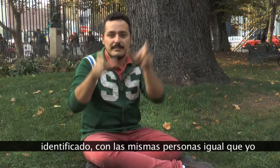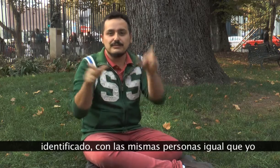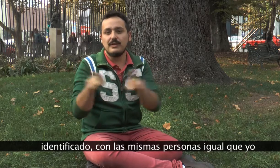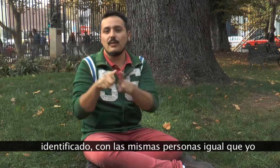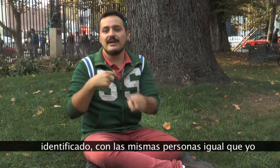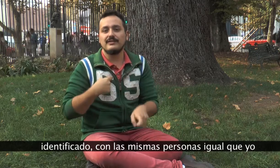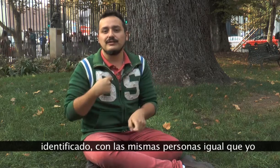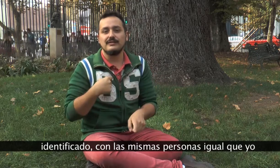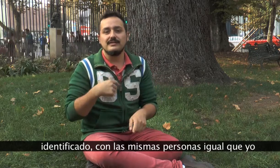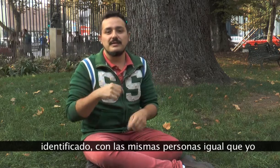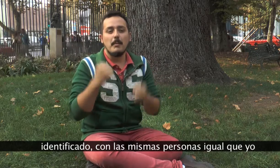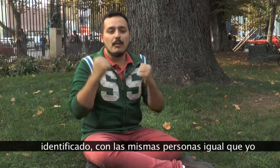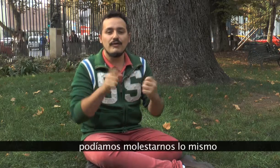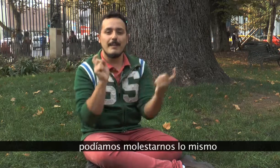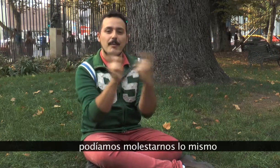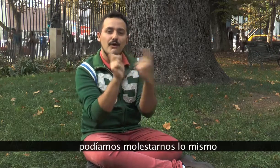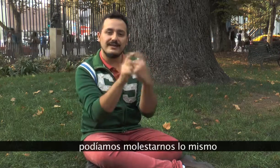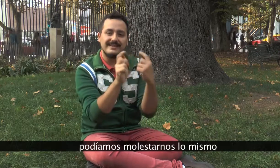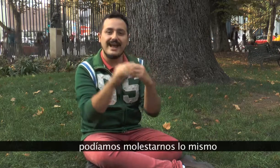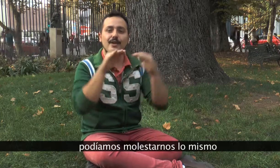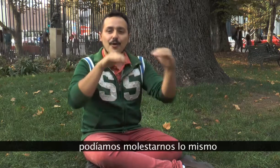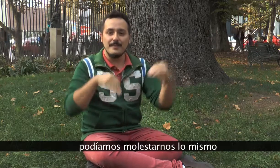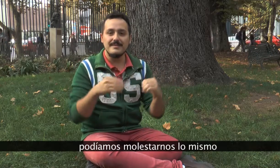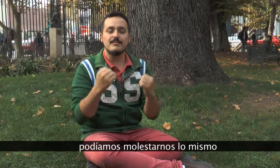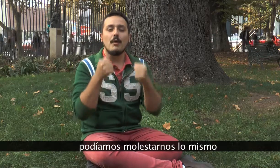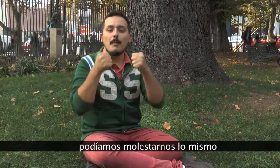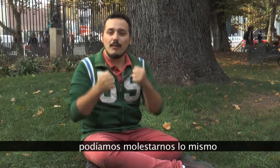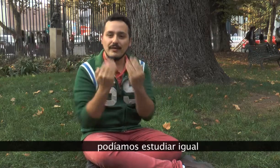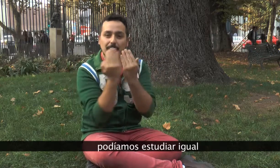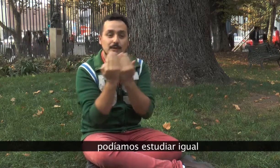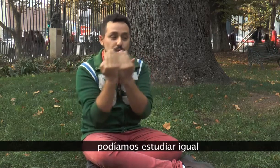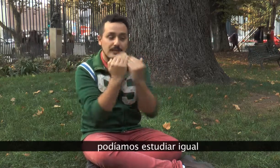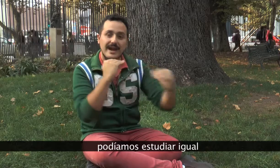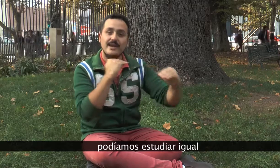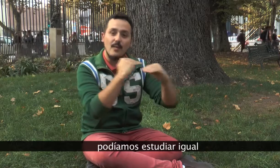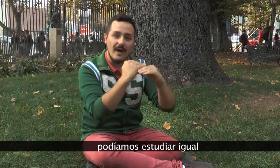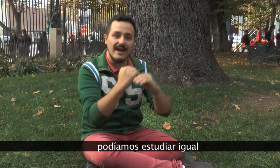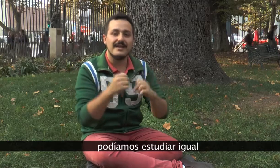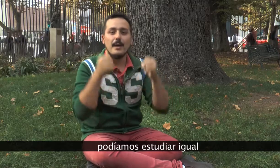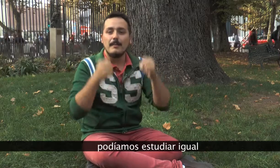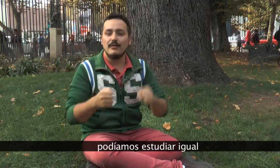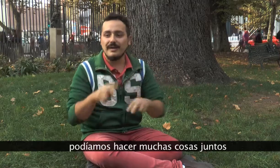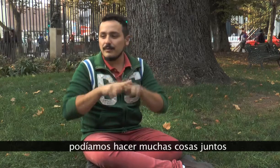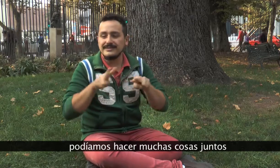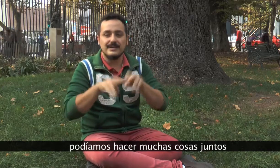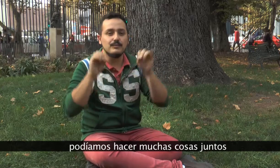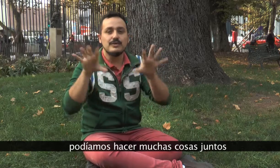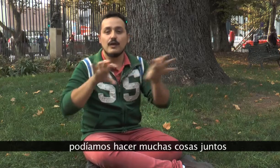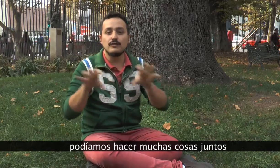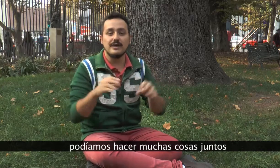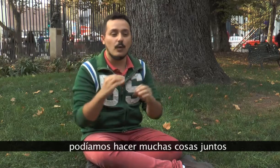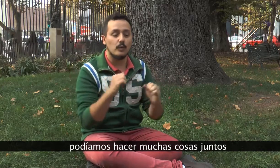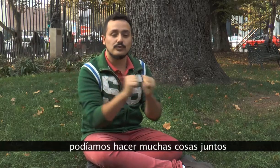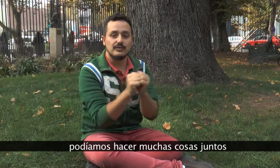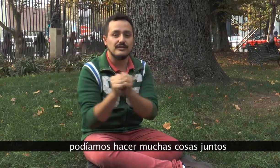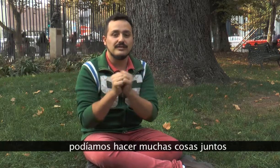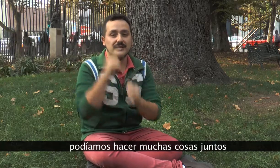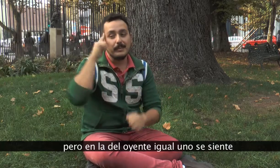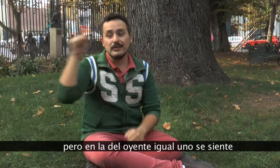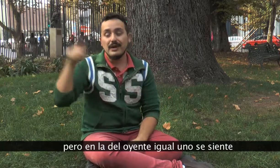persona igual que yo. Podíamos molestarlo los mismos, podíamos estudiar igual, podíamos hacer muchas cosas juntos. Pero